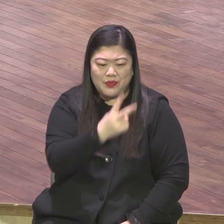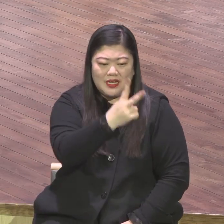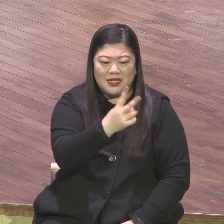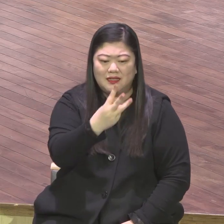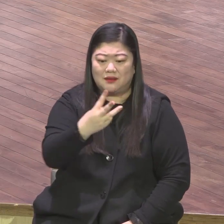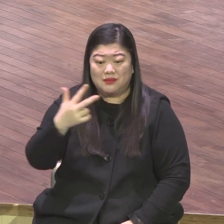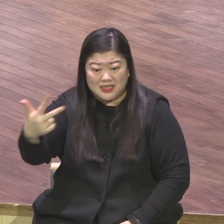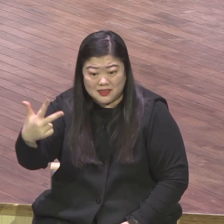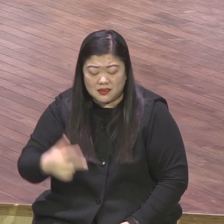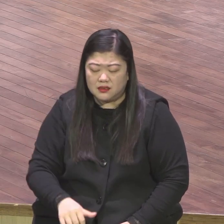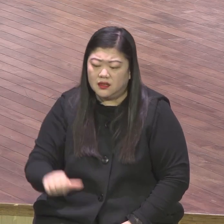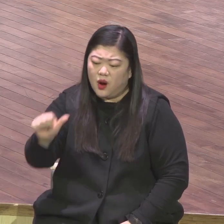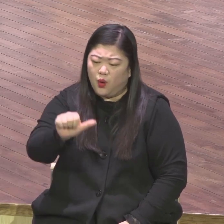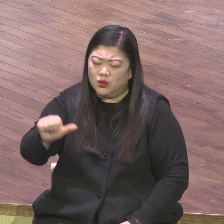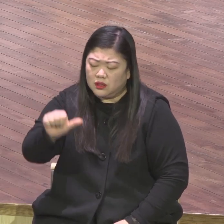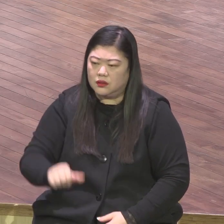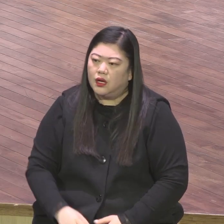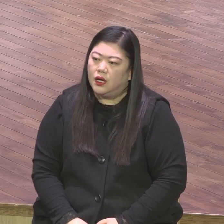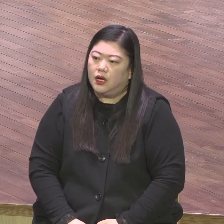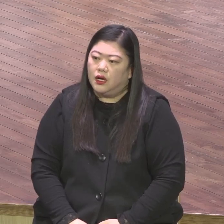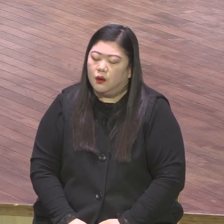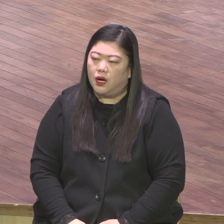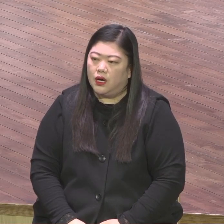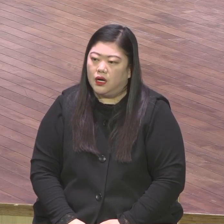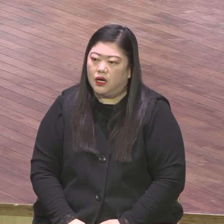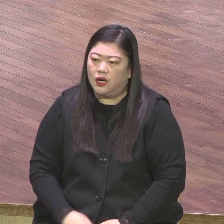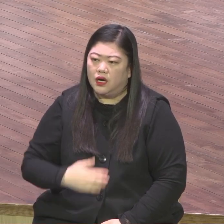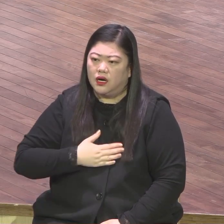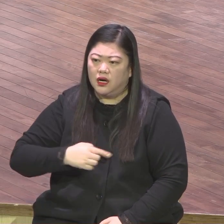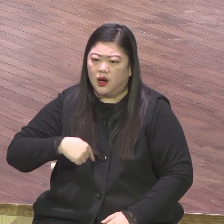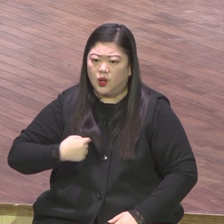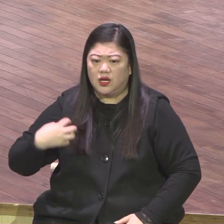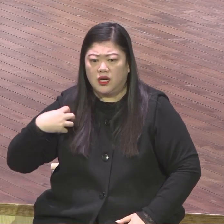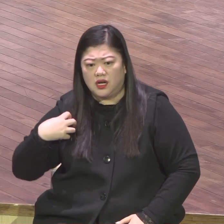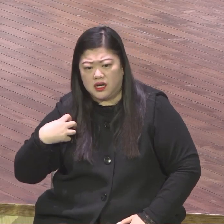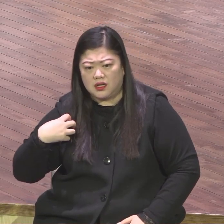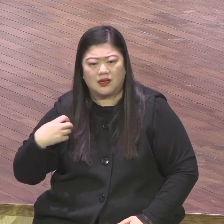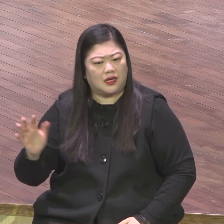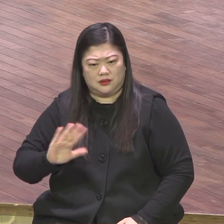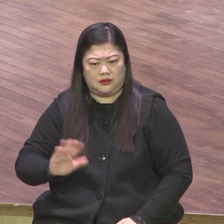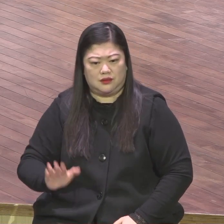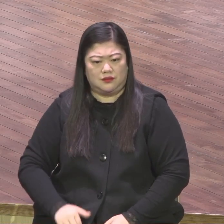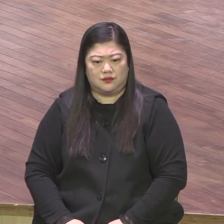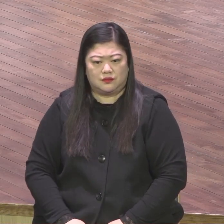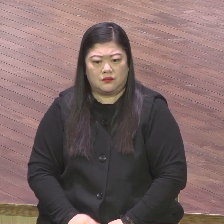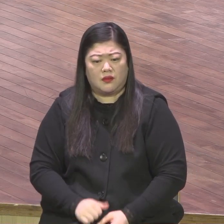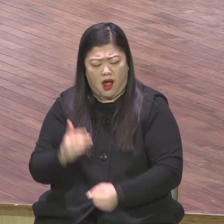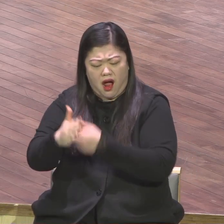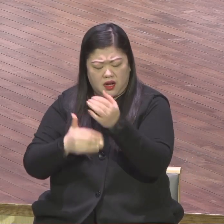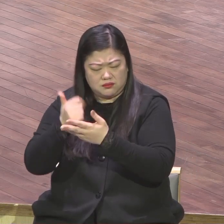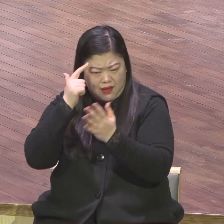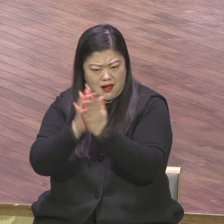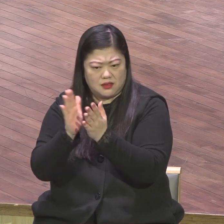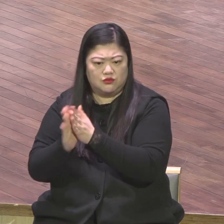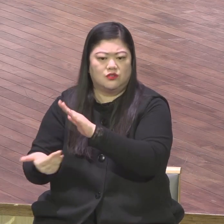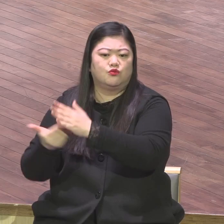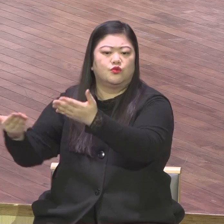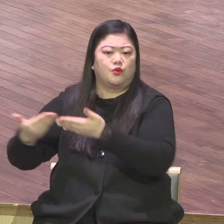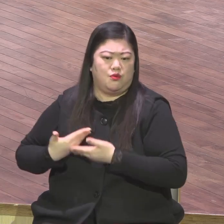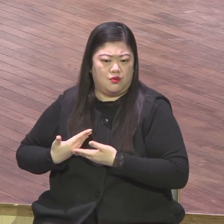개교회로서 성교사를 제일 많이 파생하고 가장 성교 열정을 가진 교회가